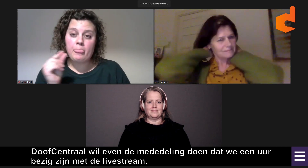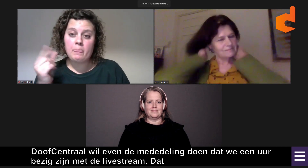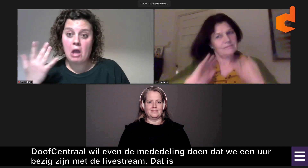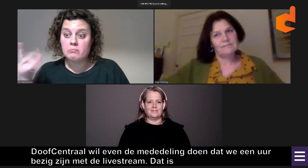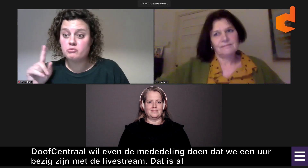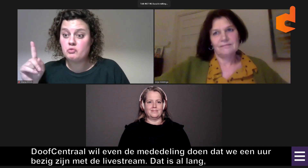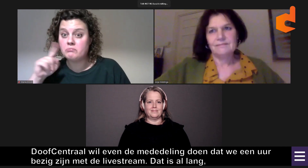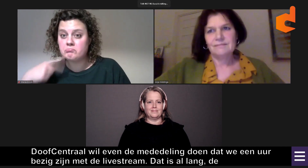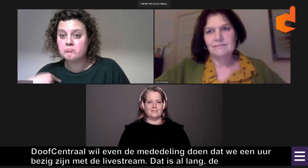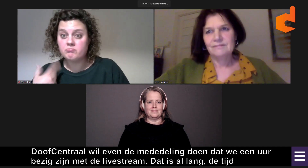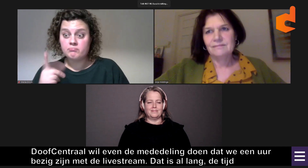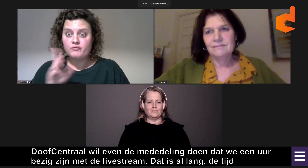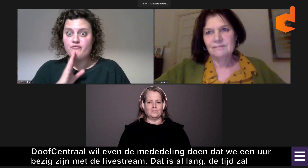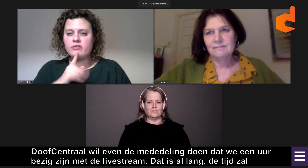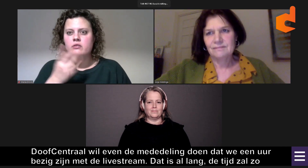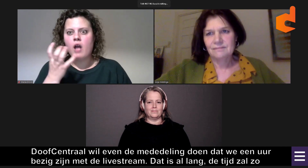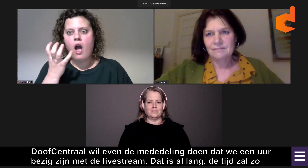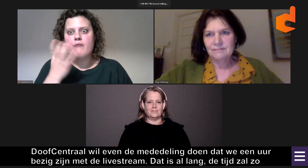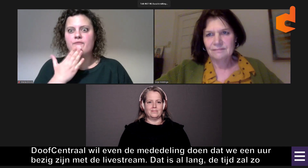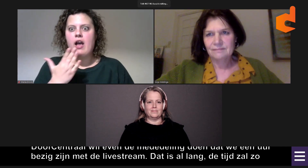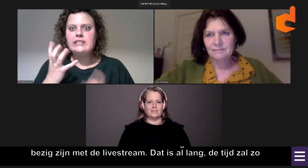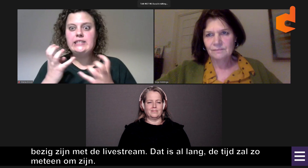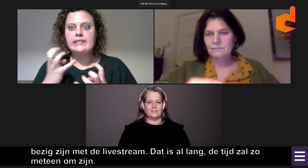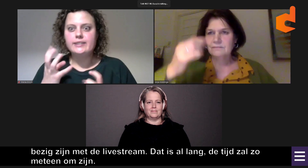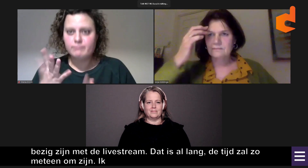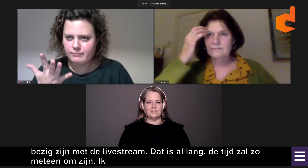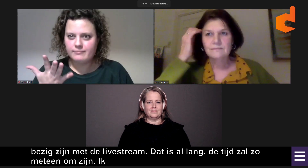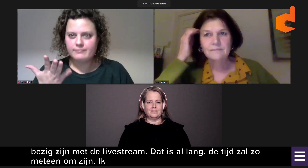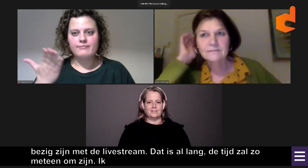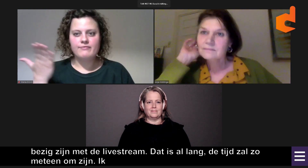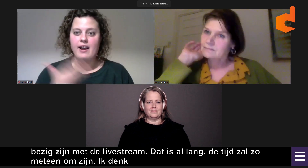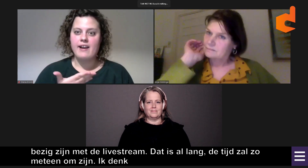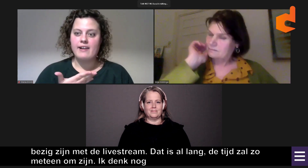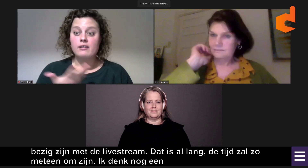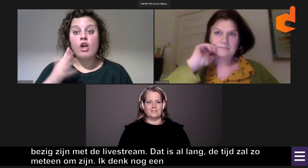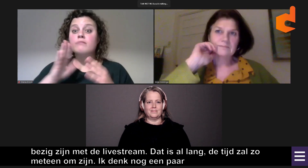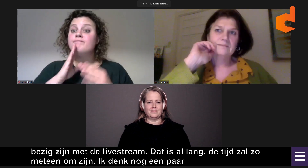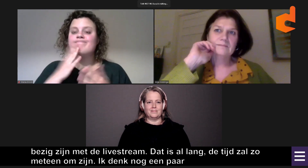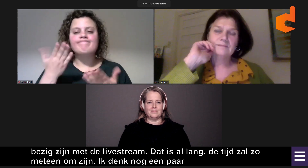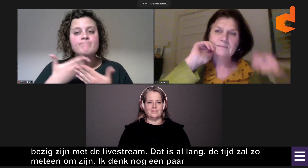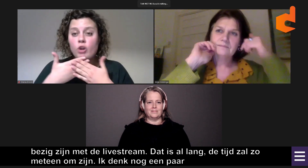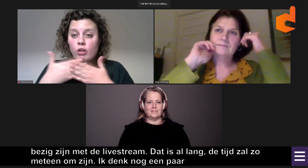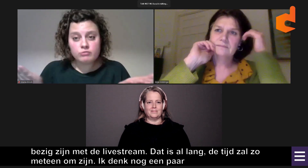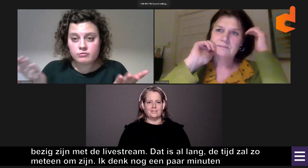Dus de tijd zal zometeen om zijn. denk dat nog een paar minuten tijd hebben. Dus als je heel graag nog je vraag wil stellen, pak je kans.